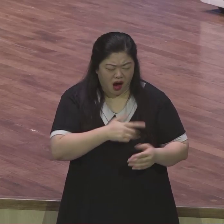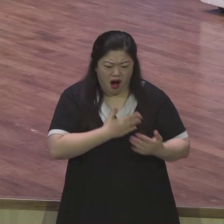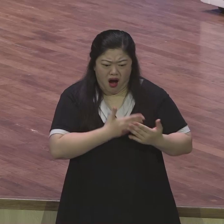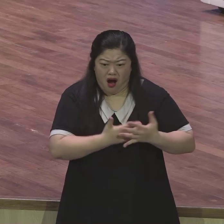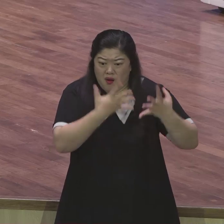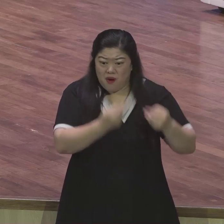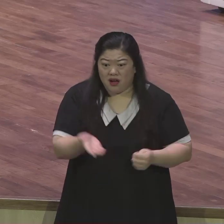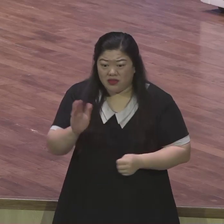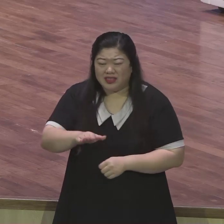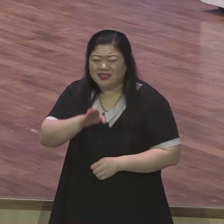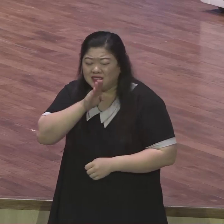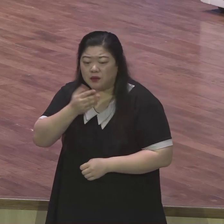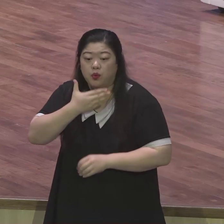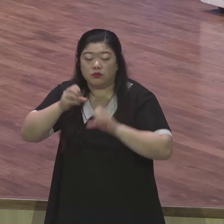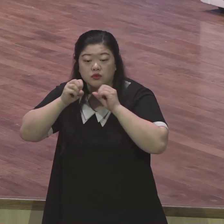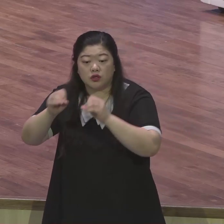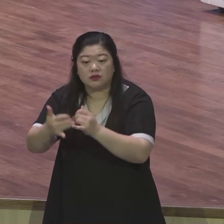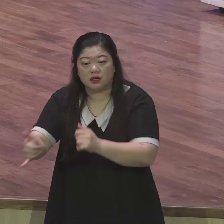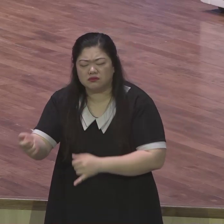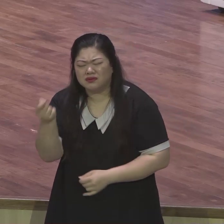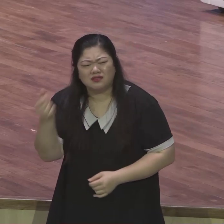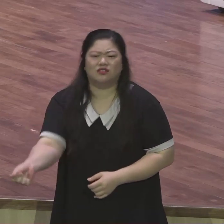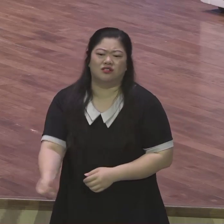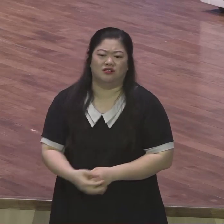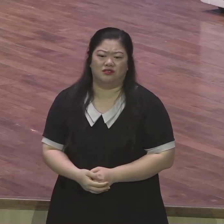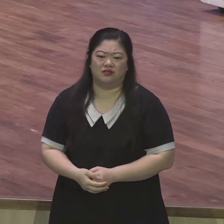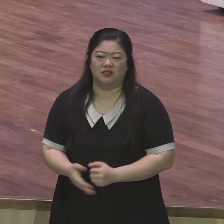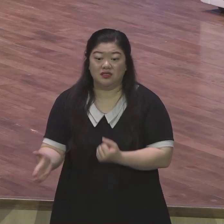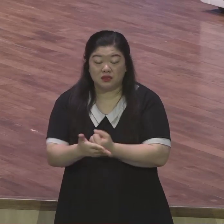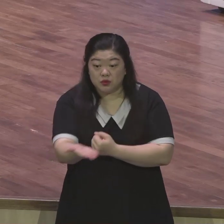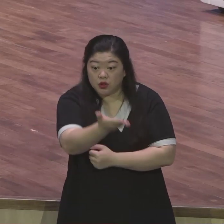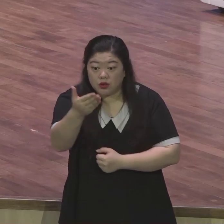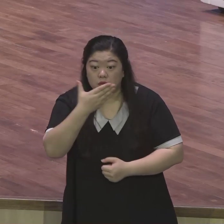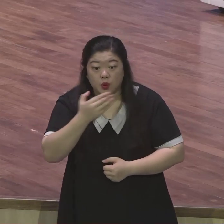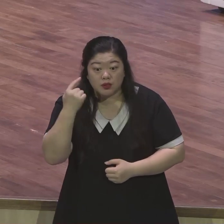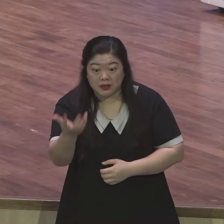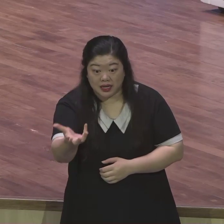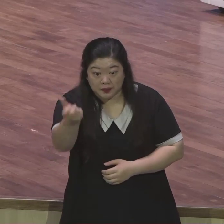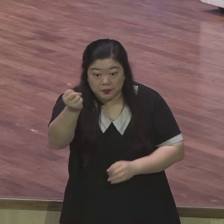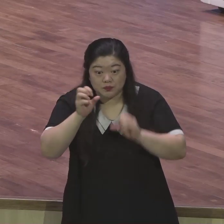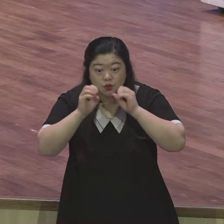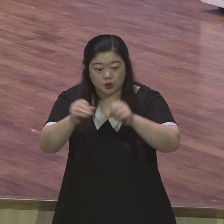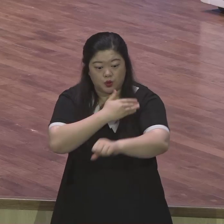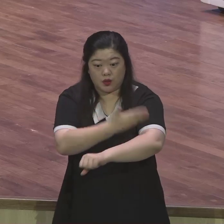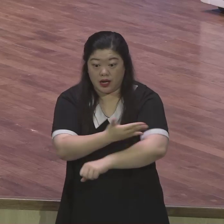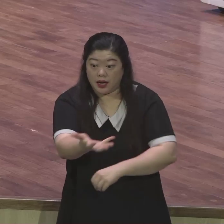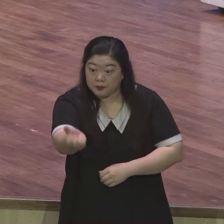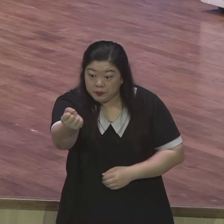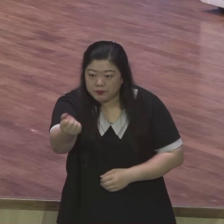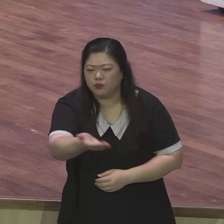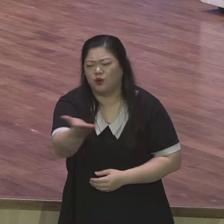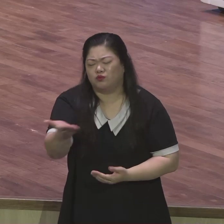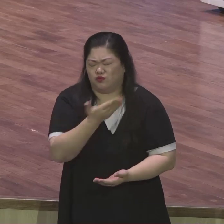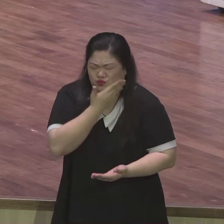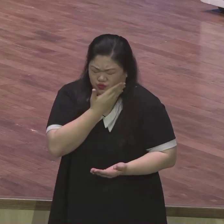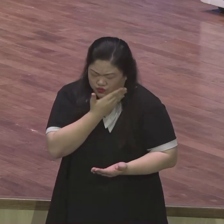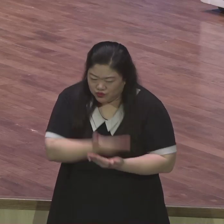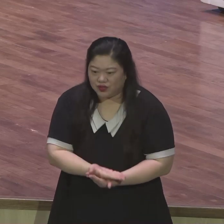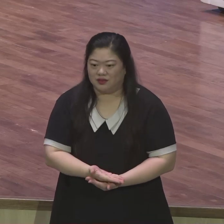여러분이 너무나 소중한 존재라는 것을 기억하시기를 바랍니다 현장엔 예수 그리스도의 복은 필요하고 문제와 고난을